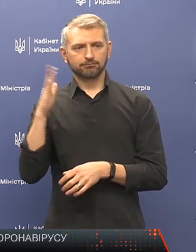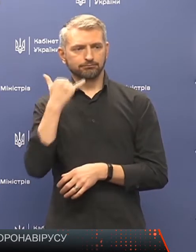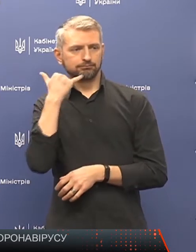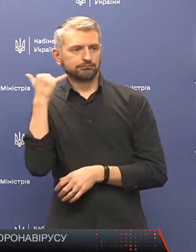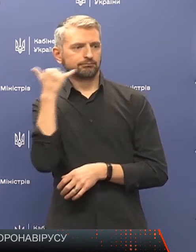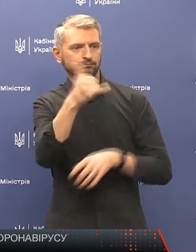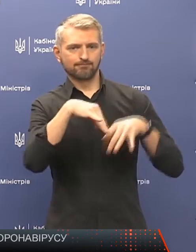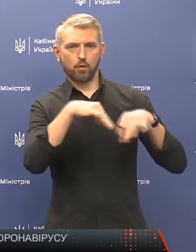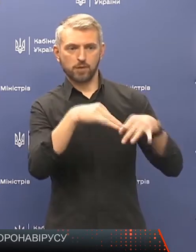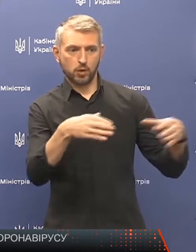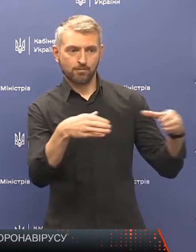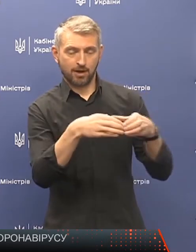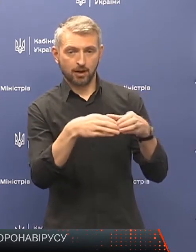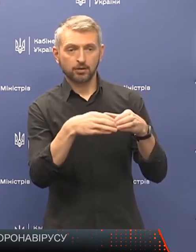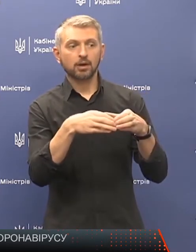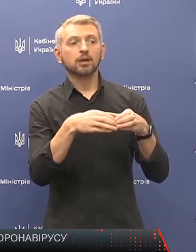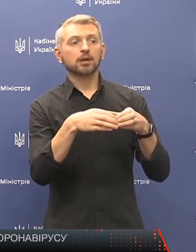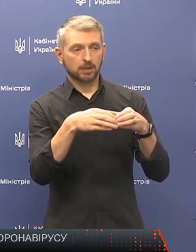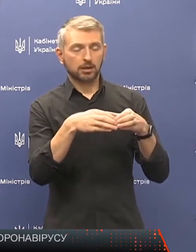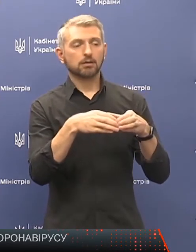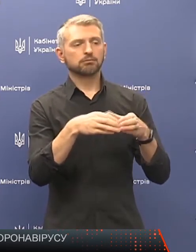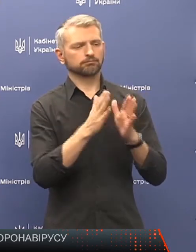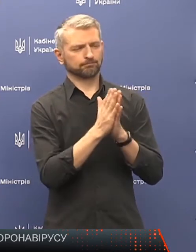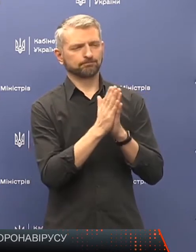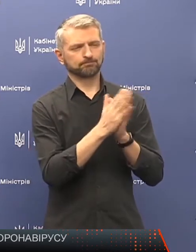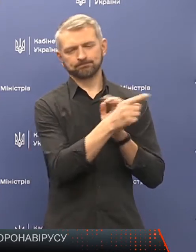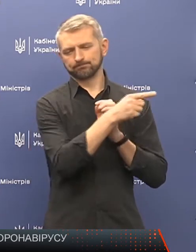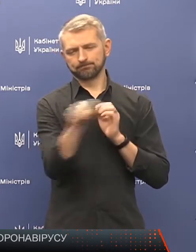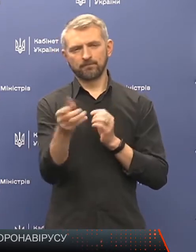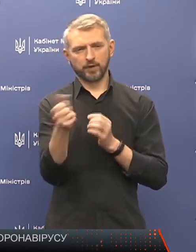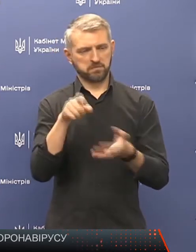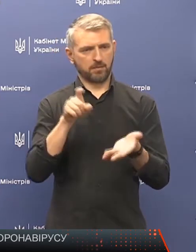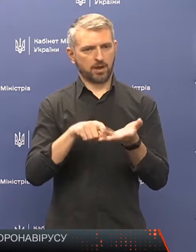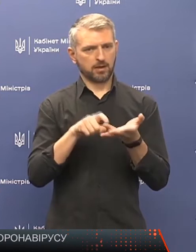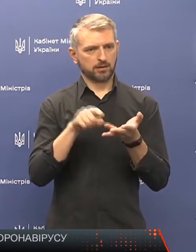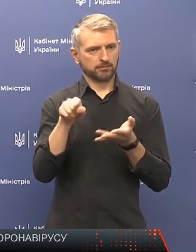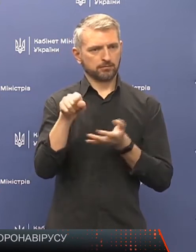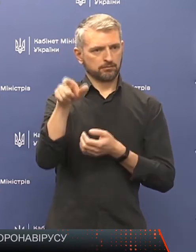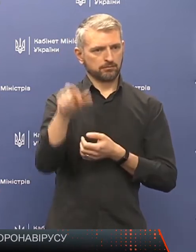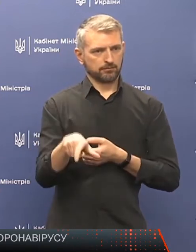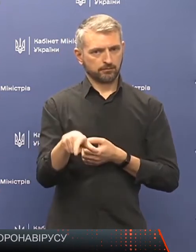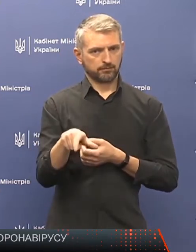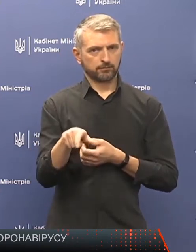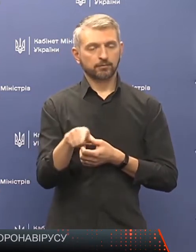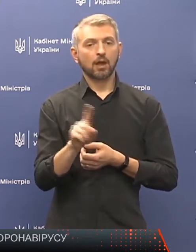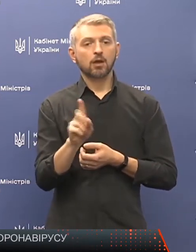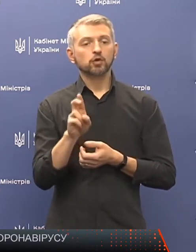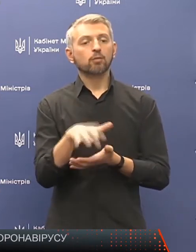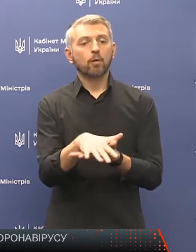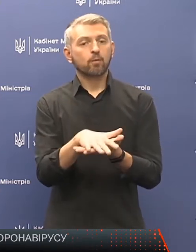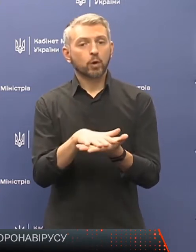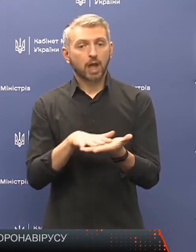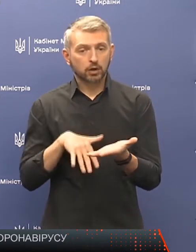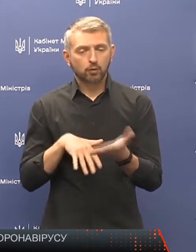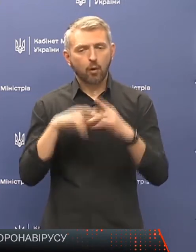мобільної бригади і направить мобільну бригаду для забору зразків, для того, щоб в подальшому